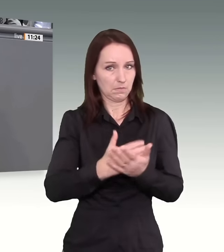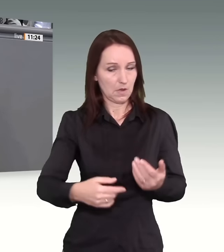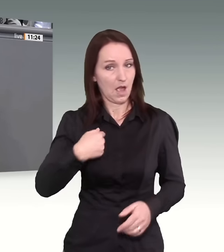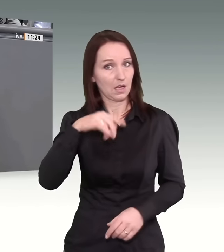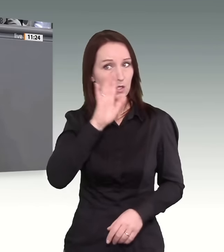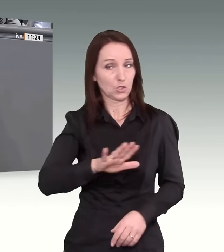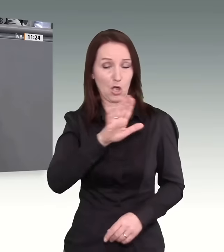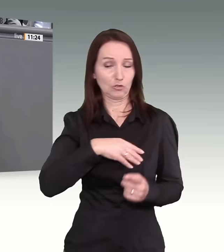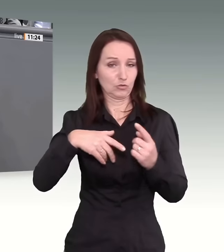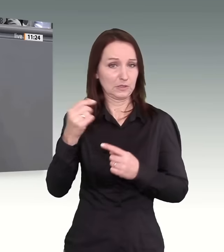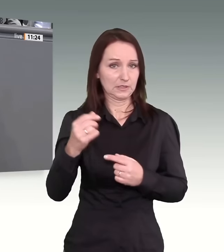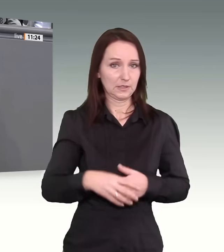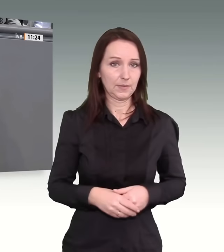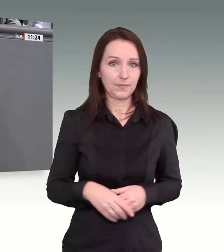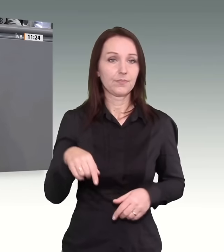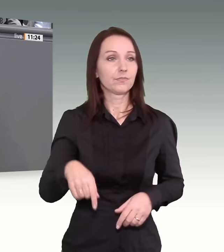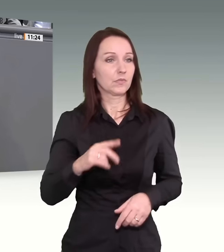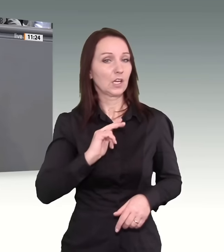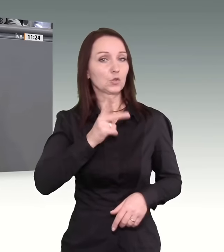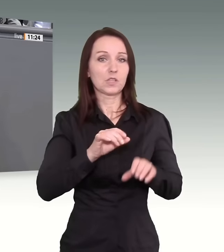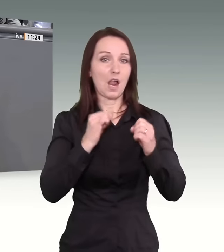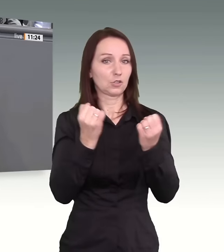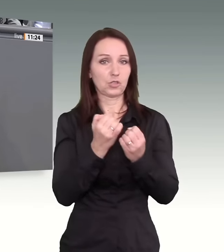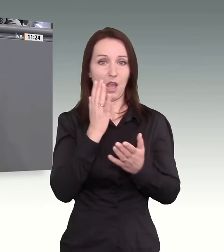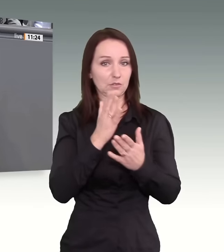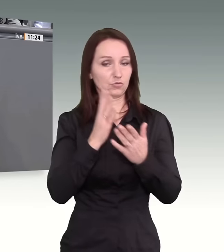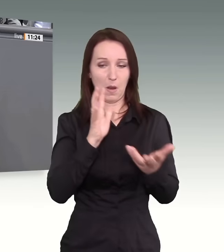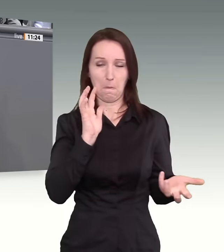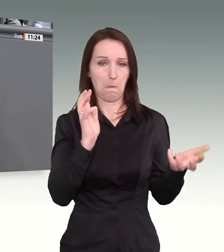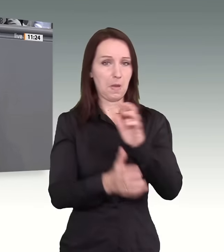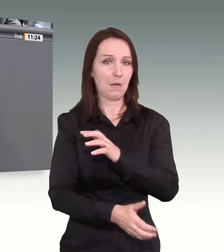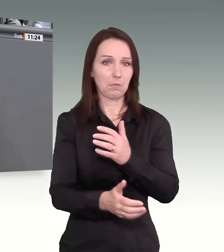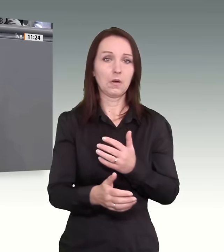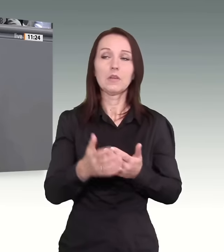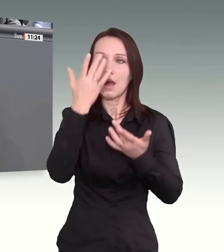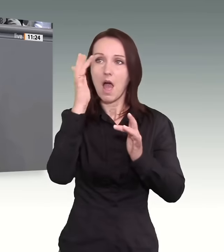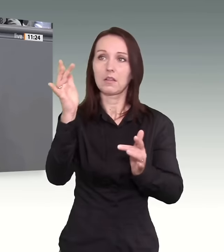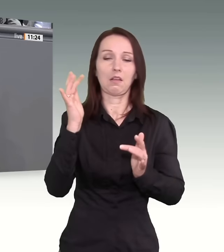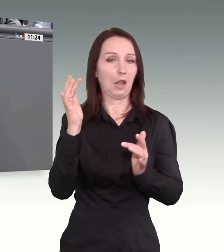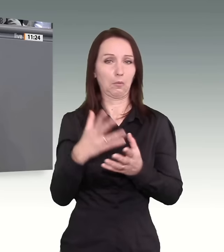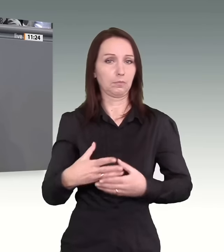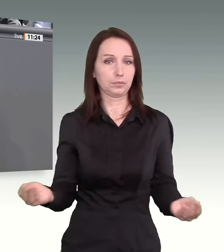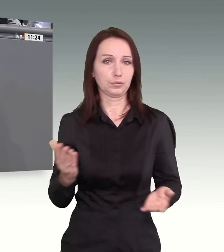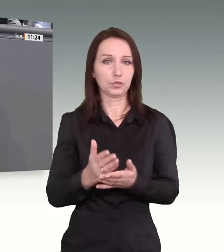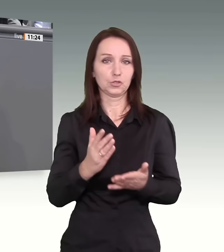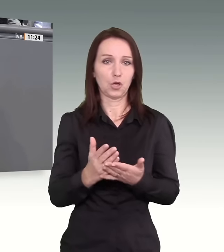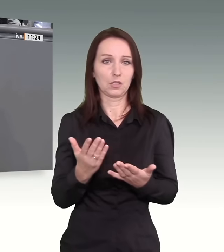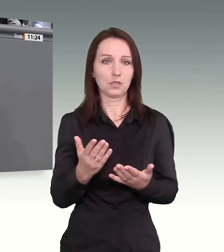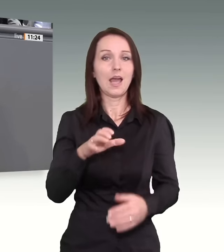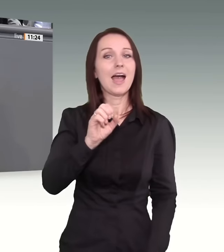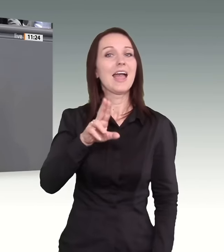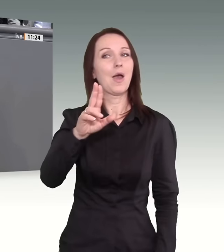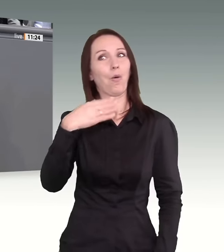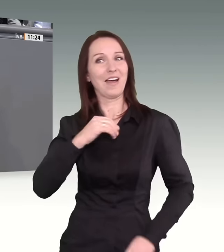Unser Sozialstaat kollabiert inzwischen. Wir verlieren Anerkennung und wir verlieren unsere Führungsrolle innerhalb der